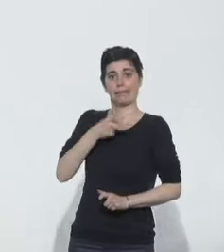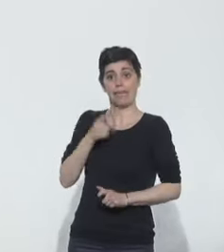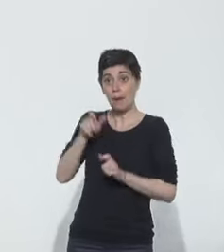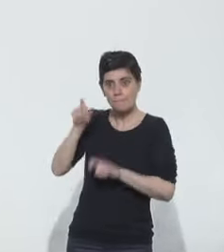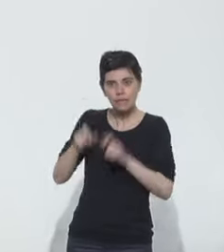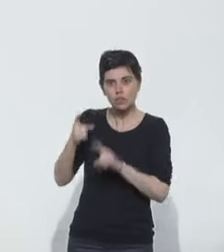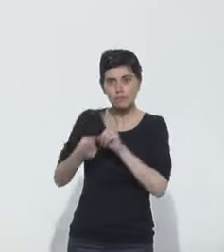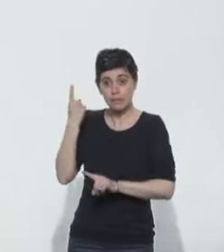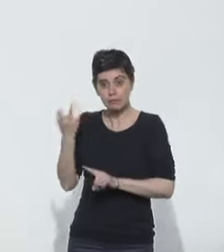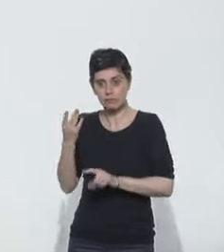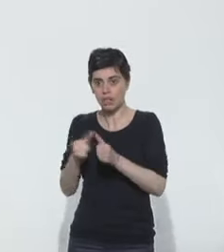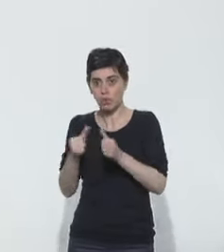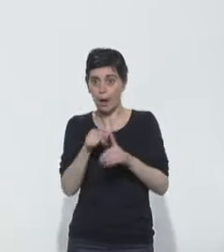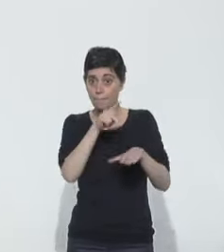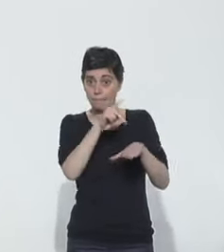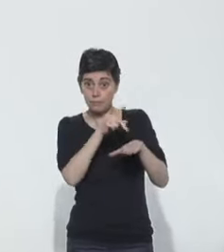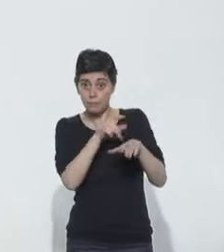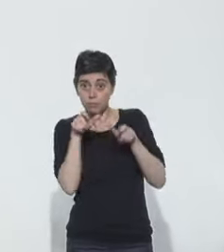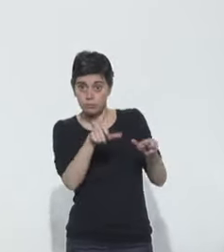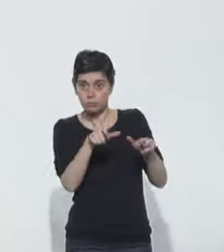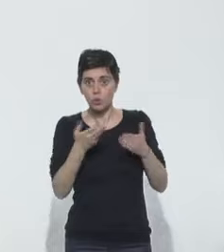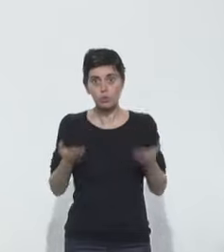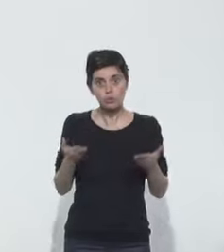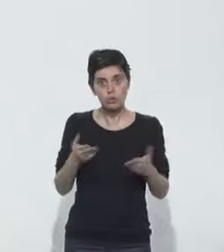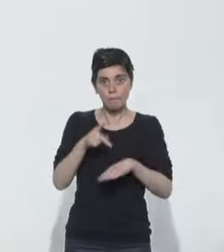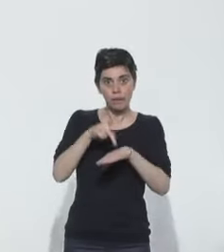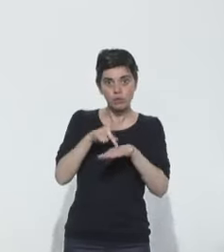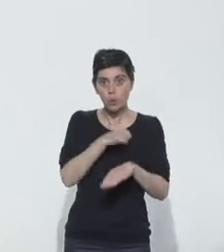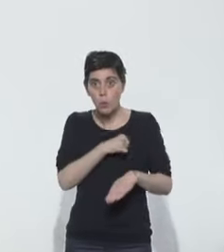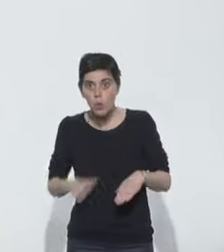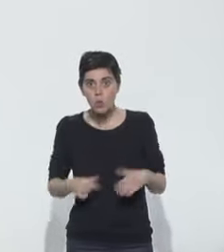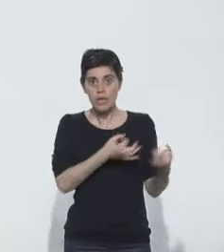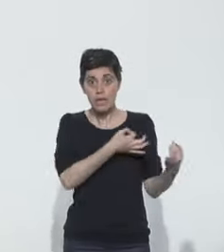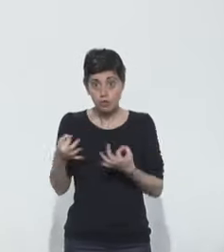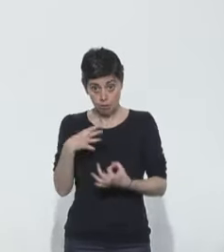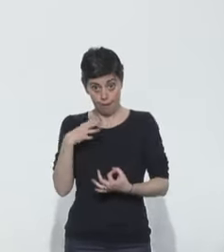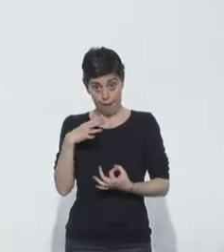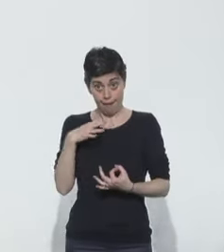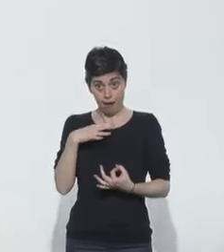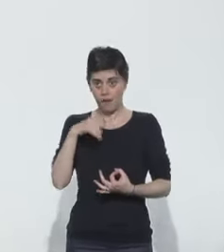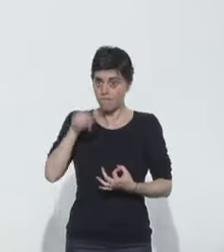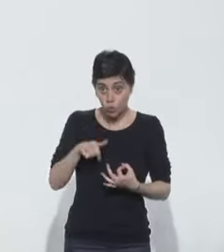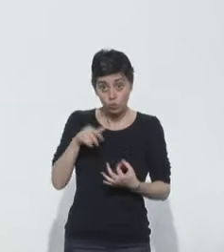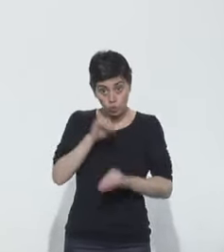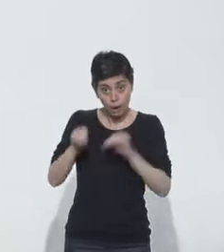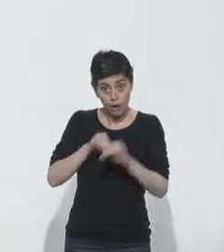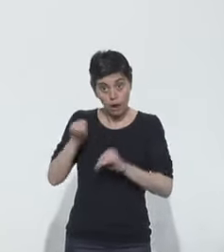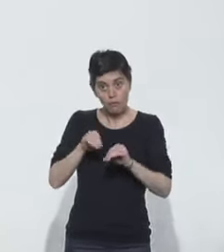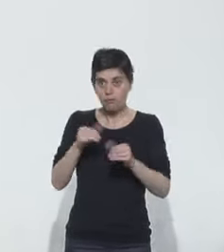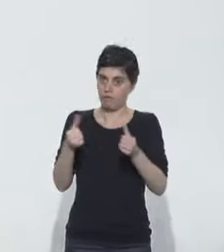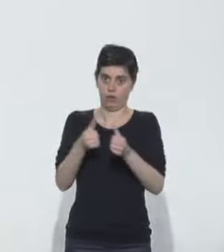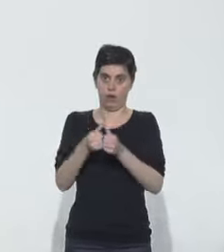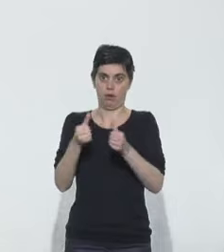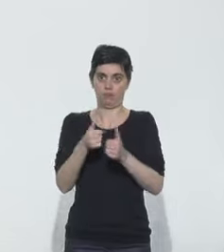suivent des malades pour dire, quand on a une pathologie aigüe aujourd'hui, quand on a une pathologie chronique aujourd'hui et qu'on nécessite des soins, il faut appeler son